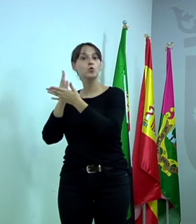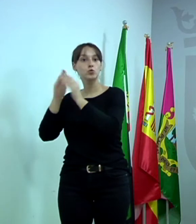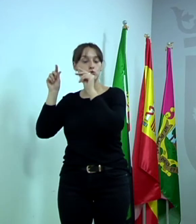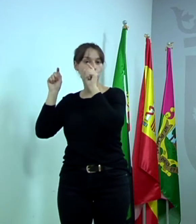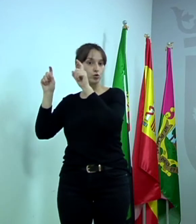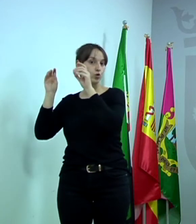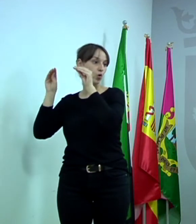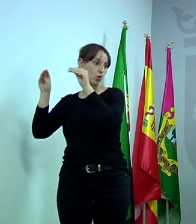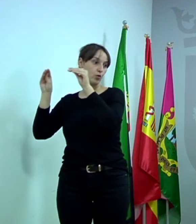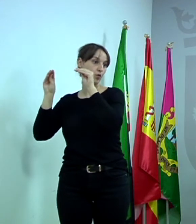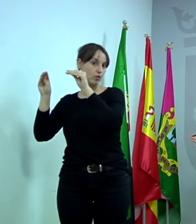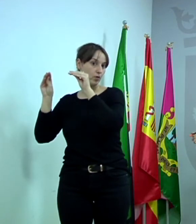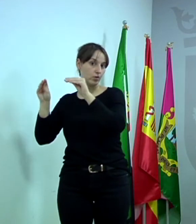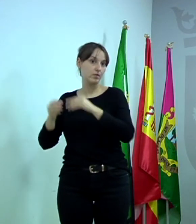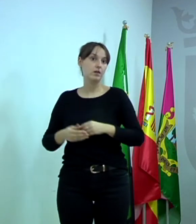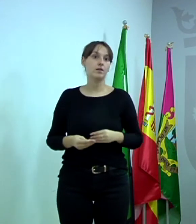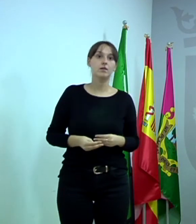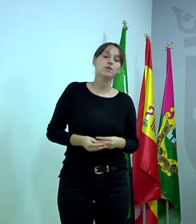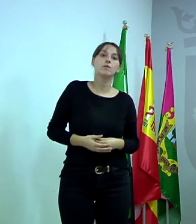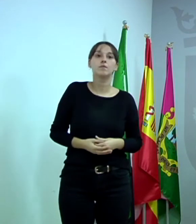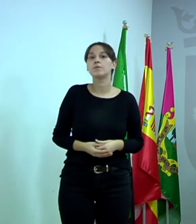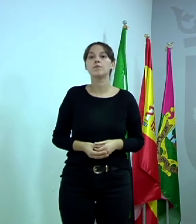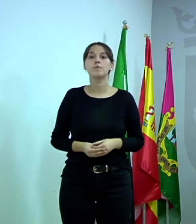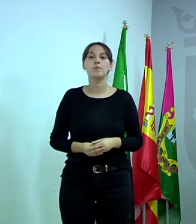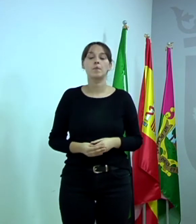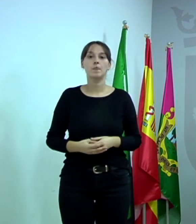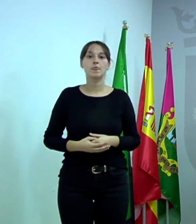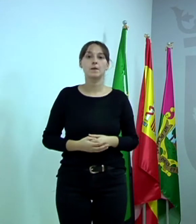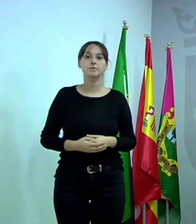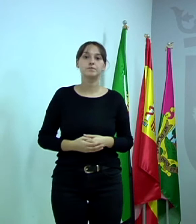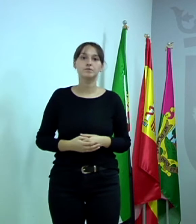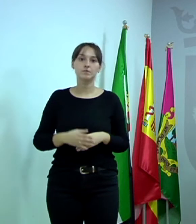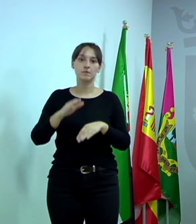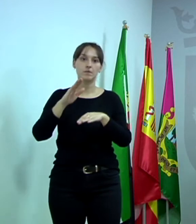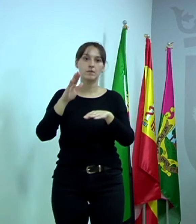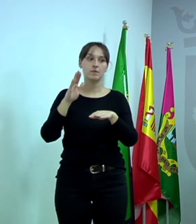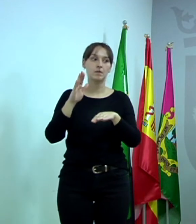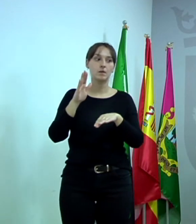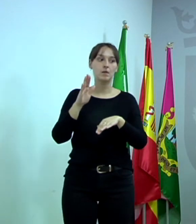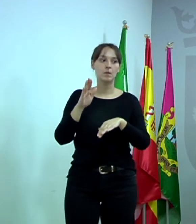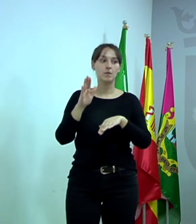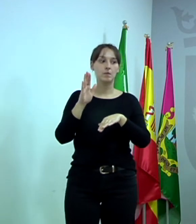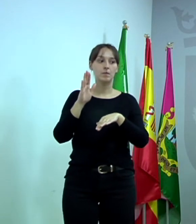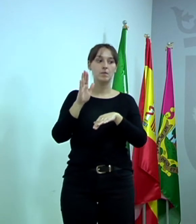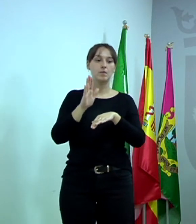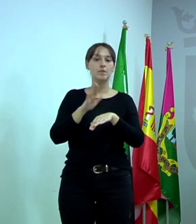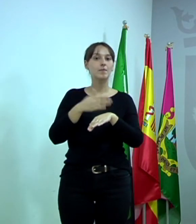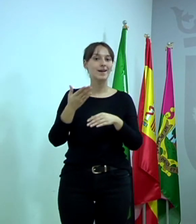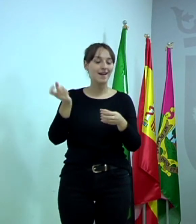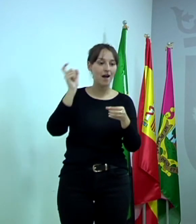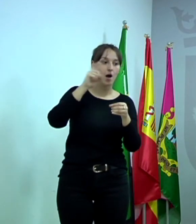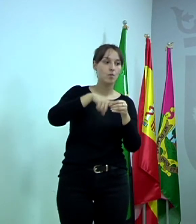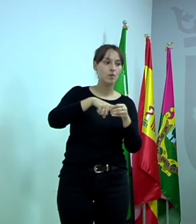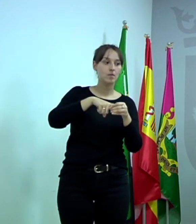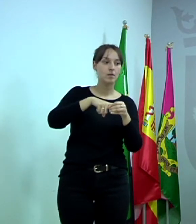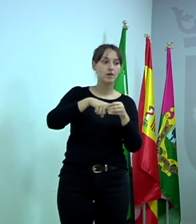ese momento. A esa no podrá acceder toda la población. Claro, pero apuntarte a la… Oficina de Igualdad. O sea, solamente te puedes apuntar a través del